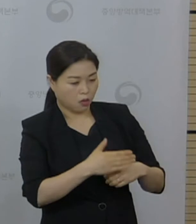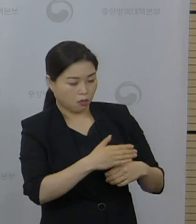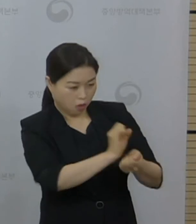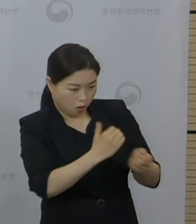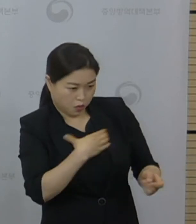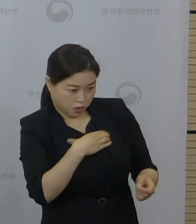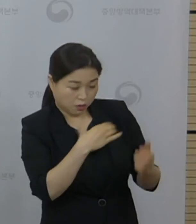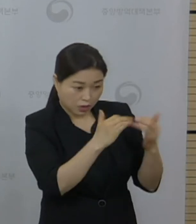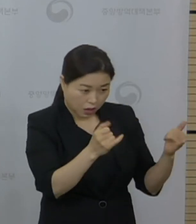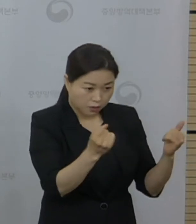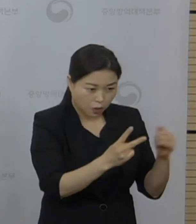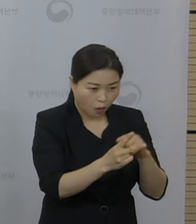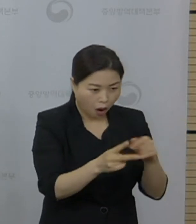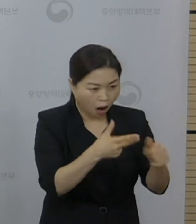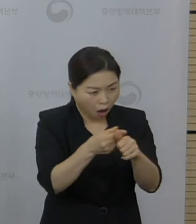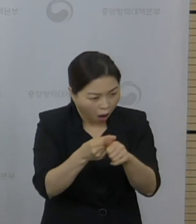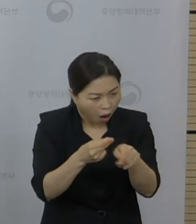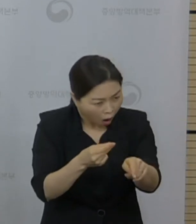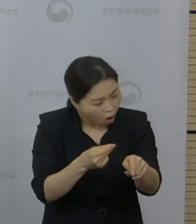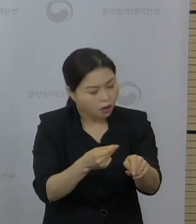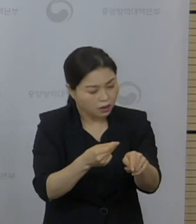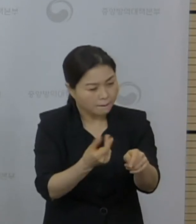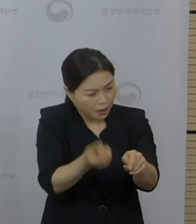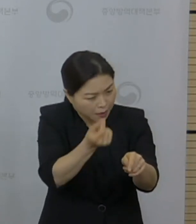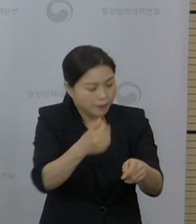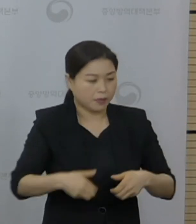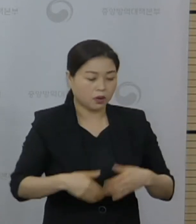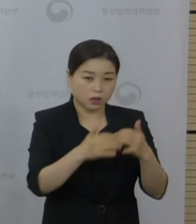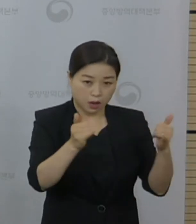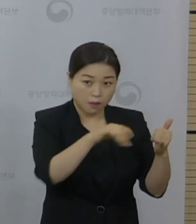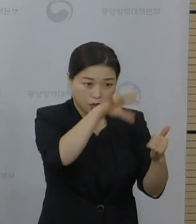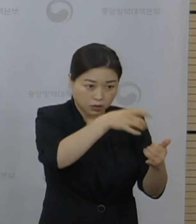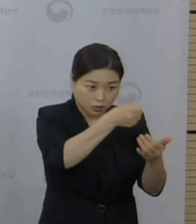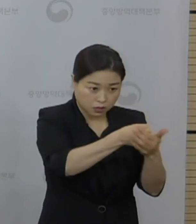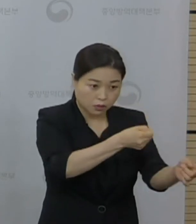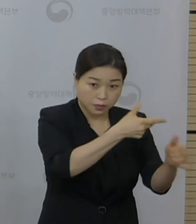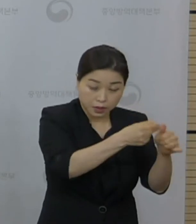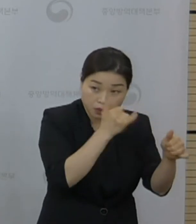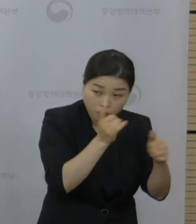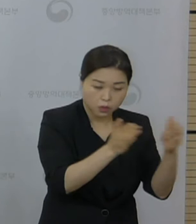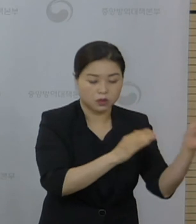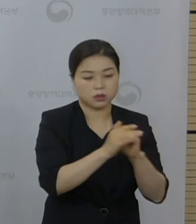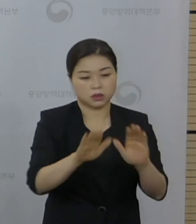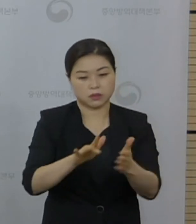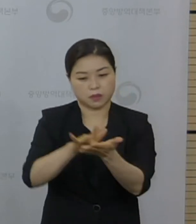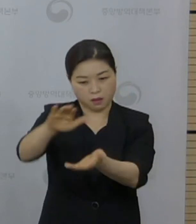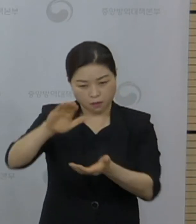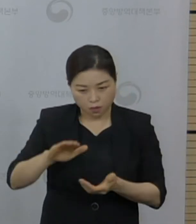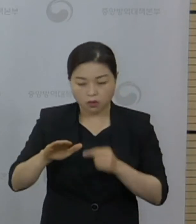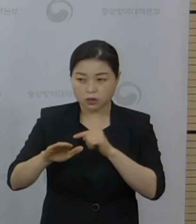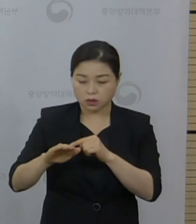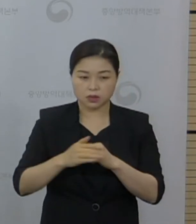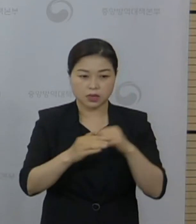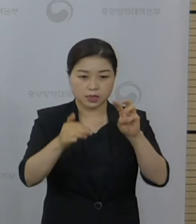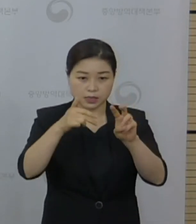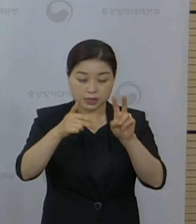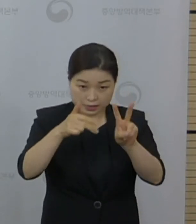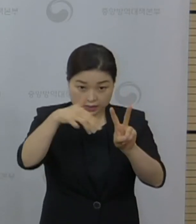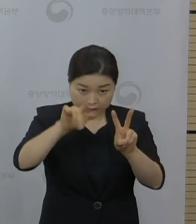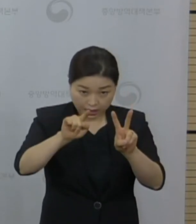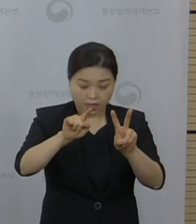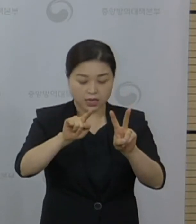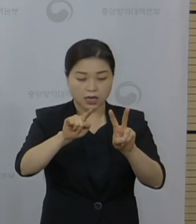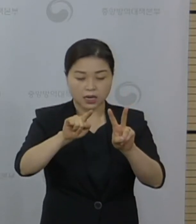선별해서 별도로 접종을 진행하는 계획이고요. 전체 물량 규모는 현재는 지자체 자율 접종을